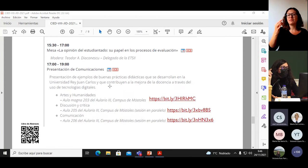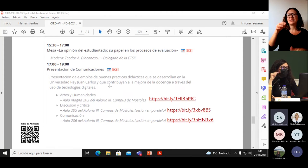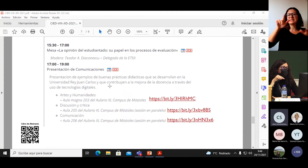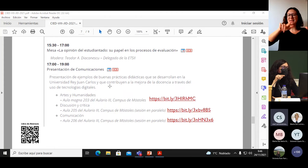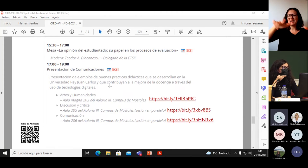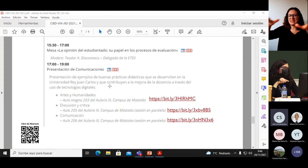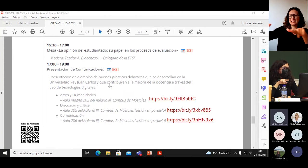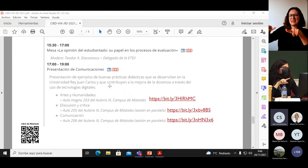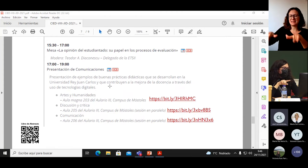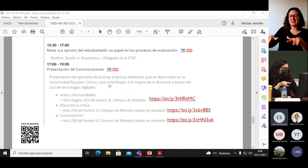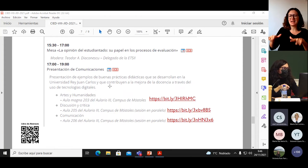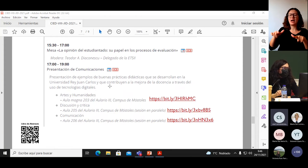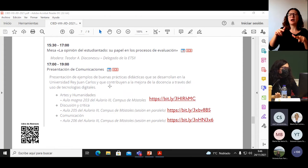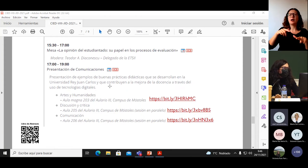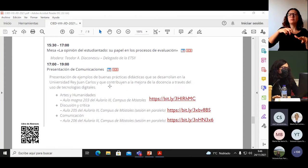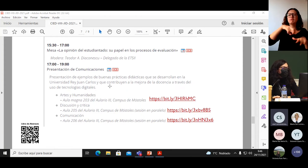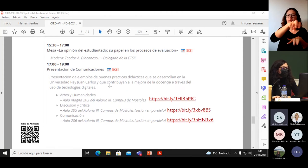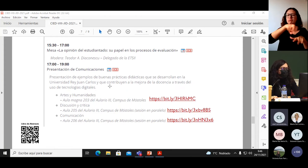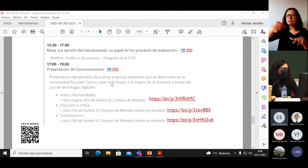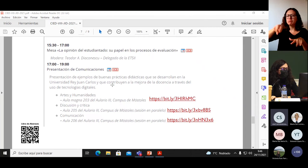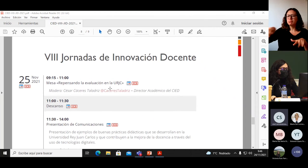función del área a la que queramos asistir.